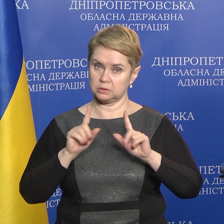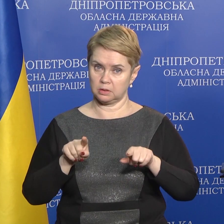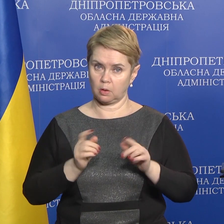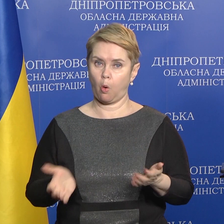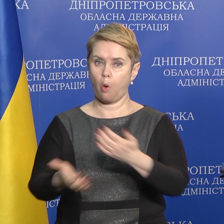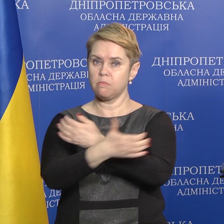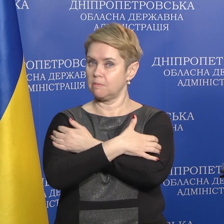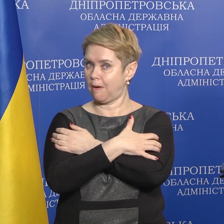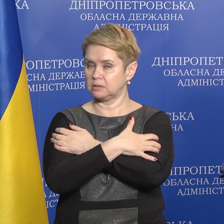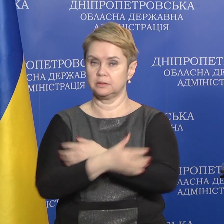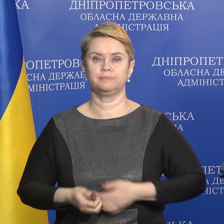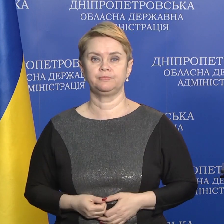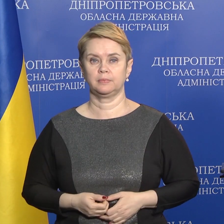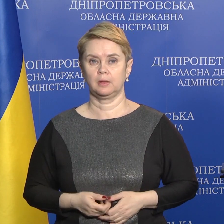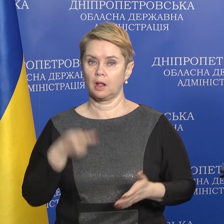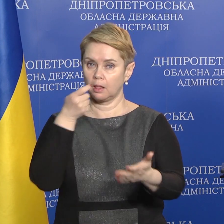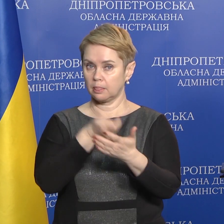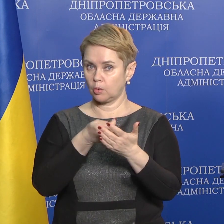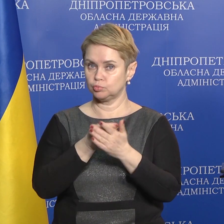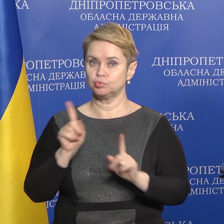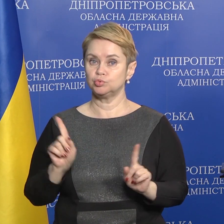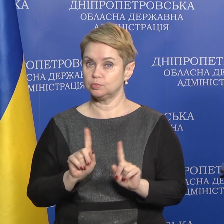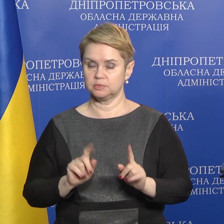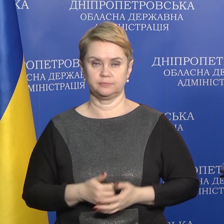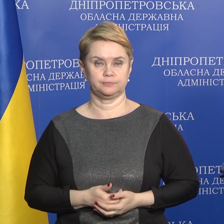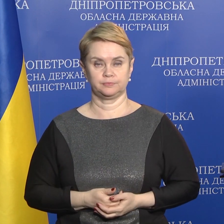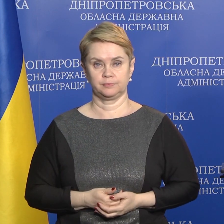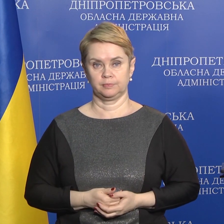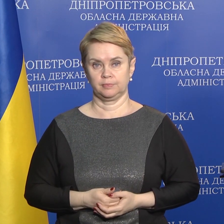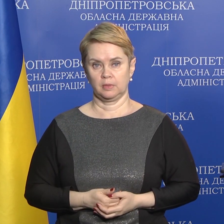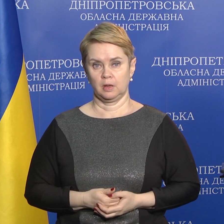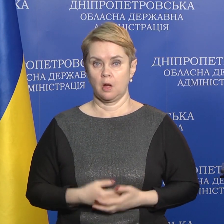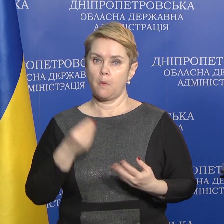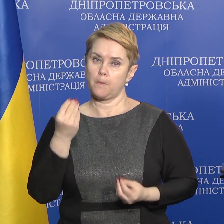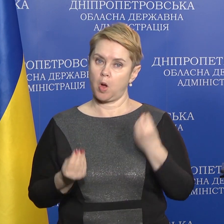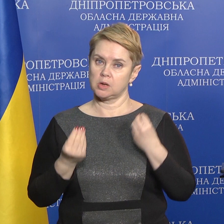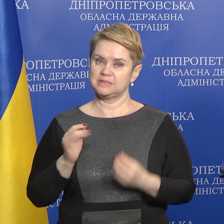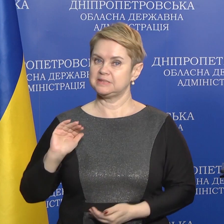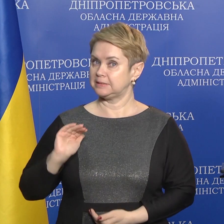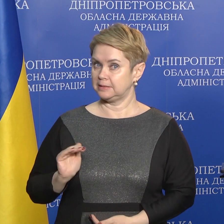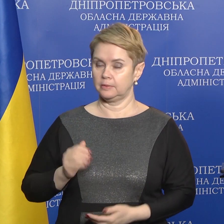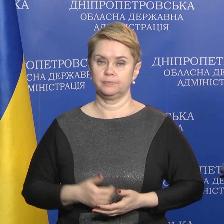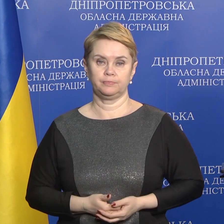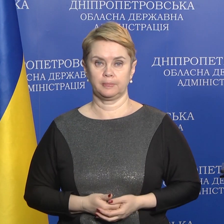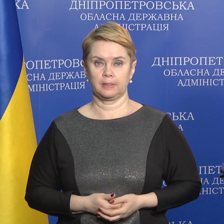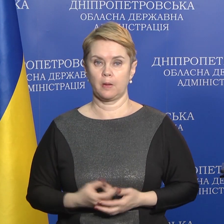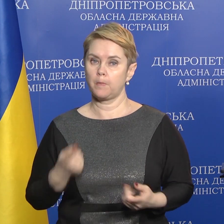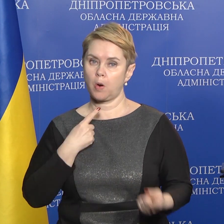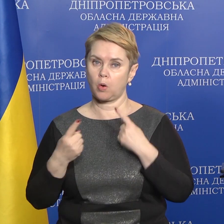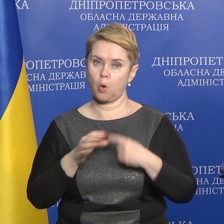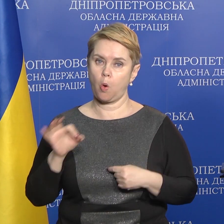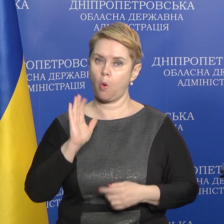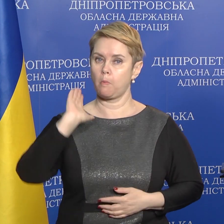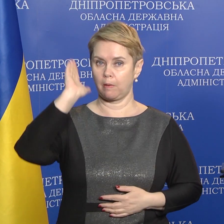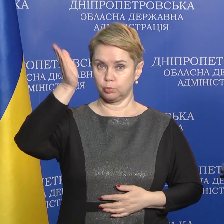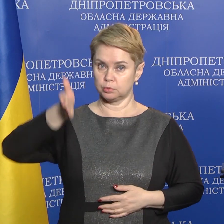обіймати, нагодувати чимось, погратися з дитиною, проговорити про